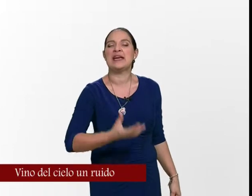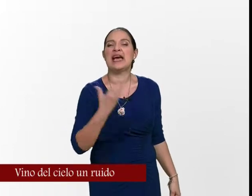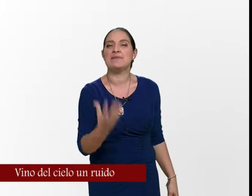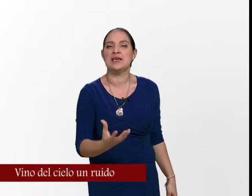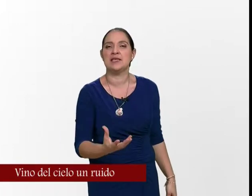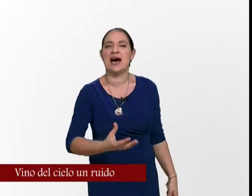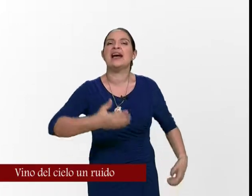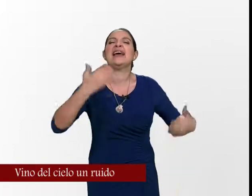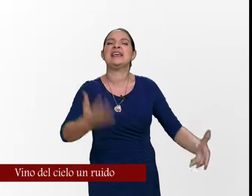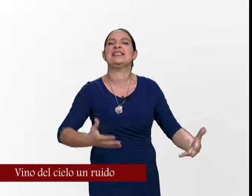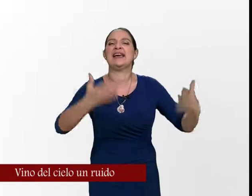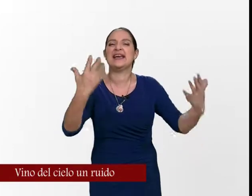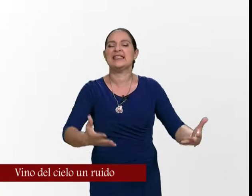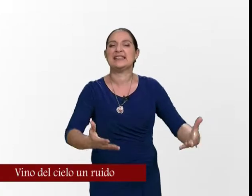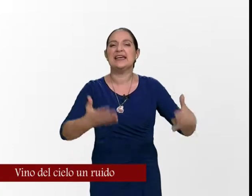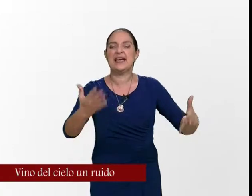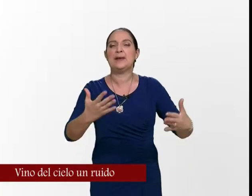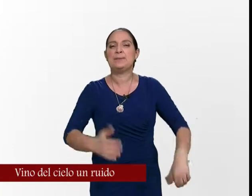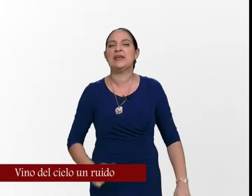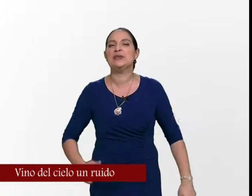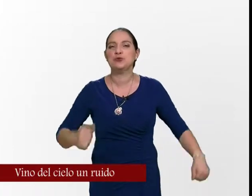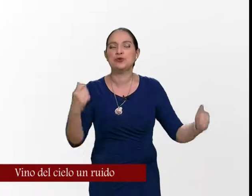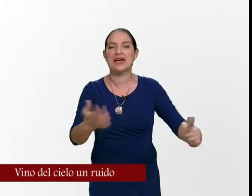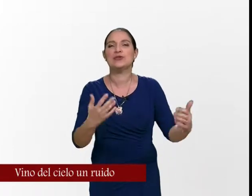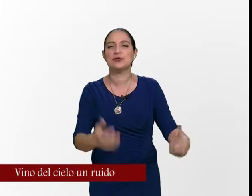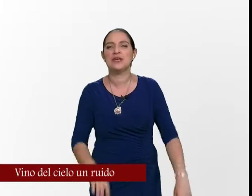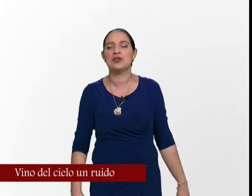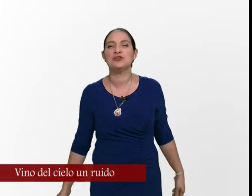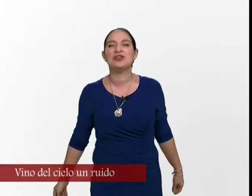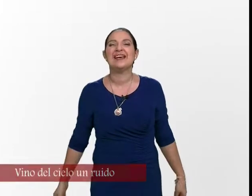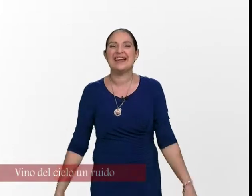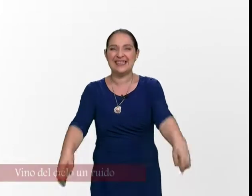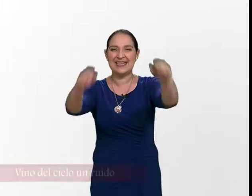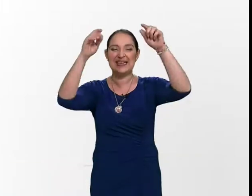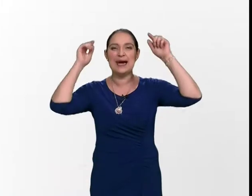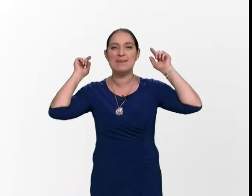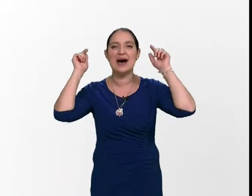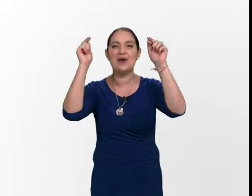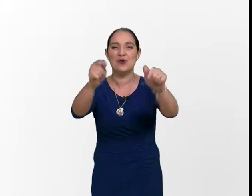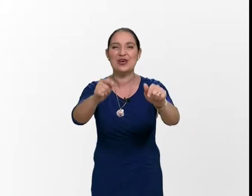la vida ese es el espíritu santo de dios que se derrama hoy